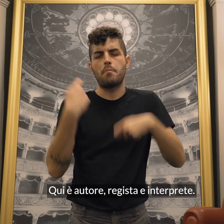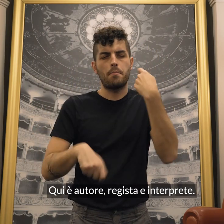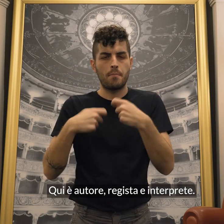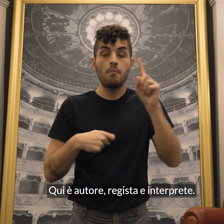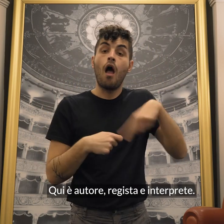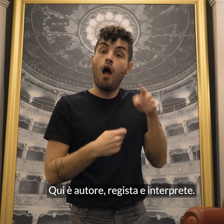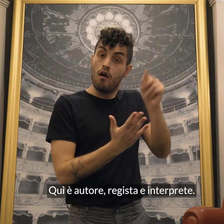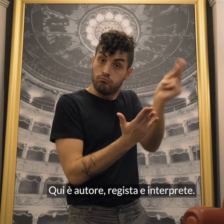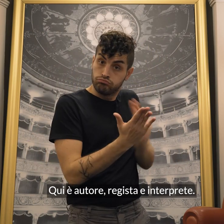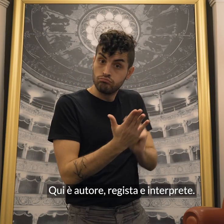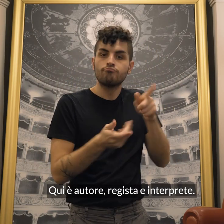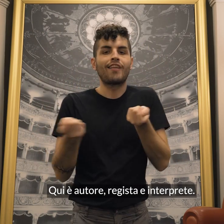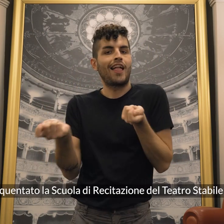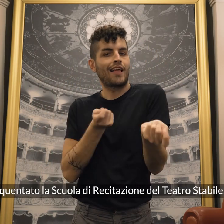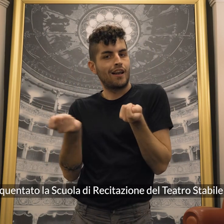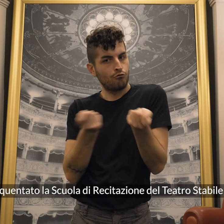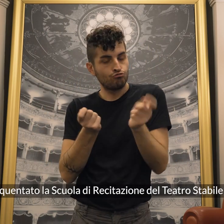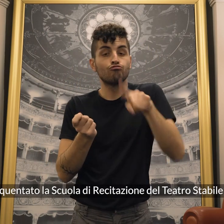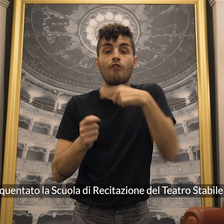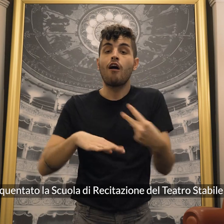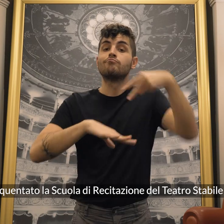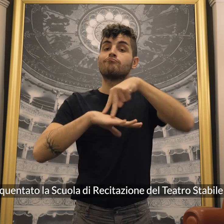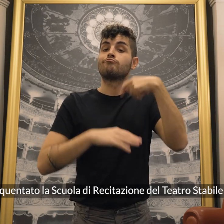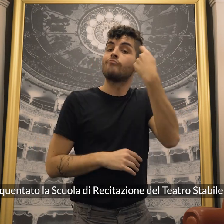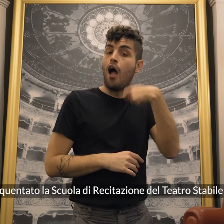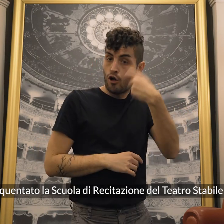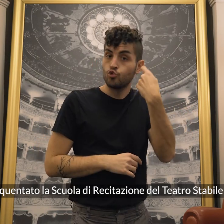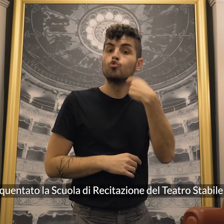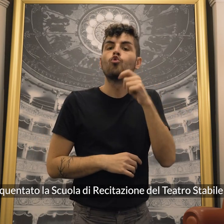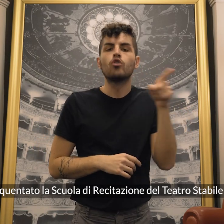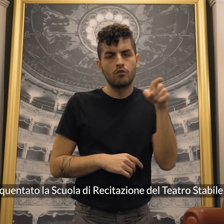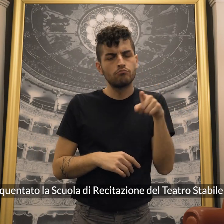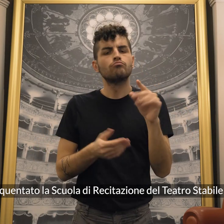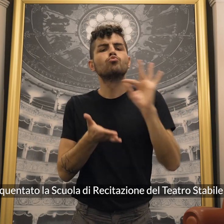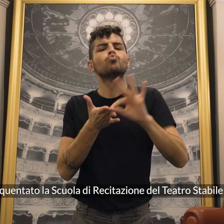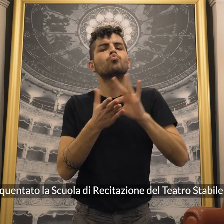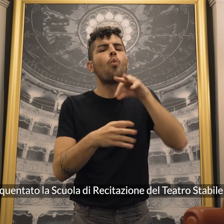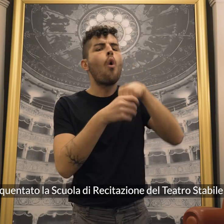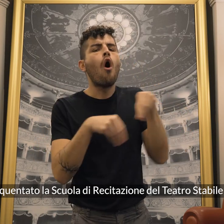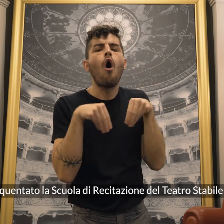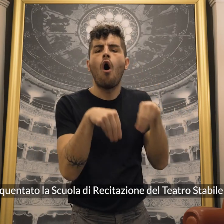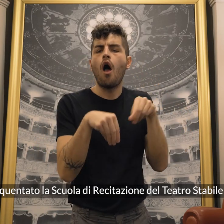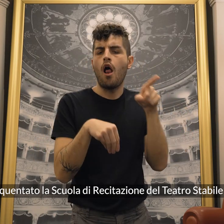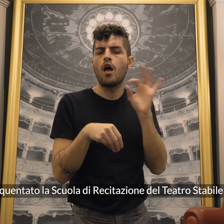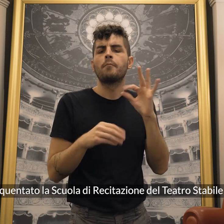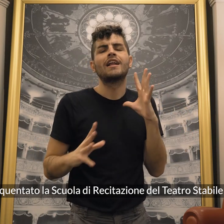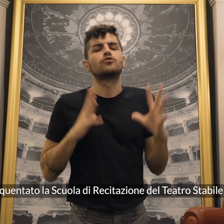regista e interprete. Ha frequentato la scuola di recitazione del Teatro Stabile di Genova.